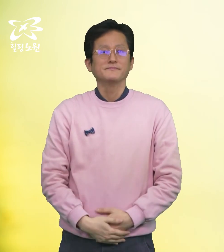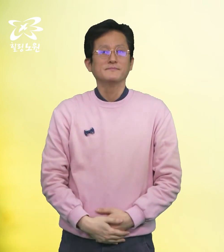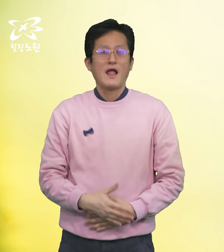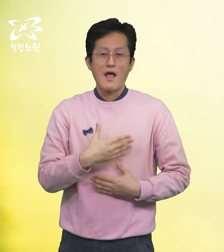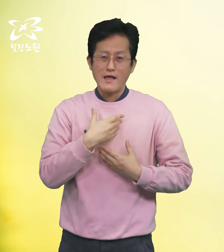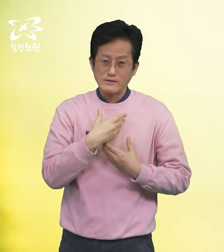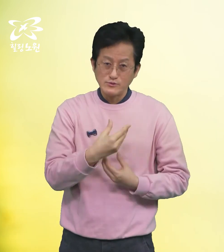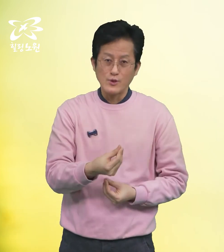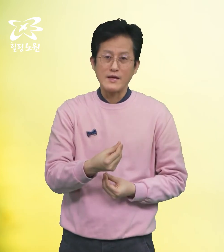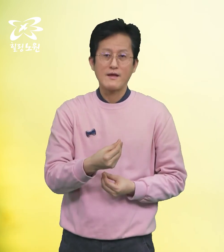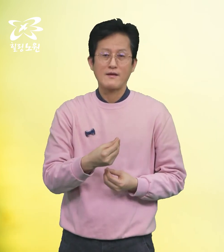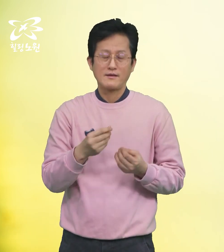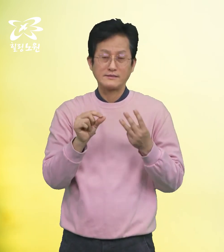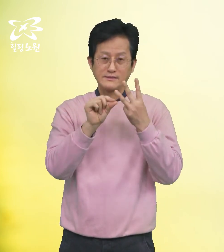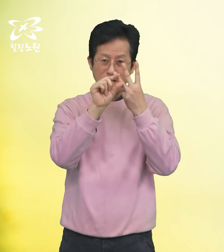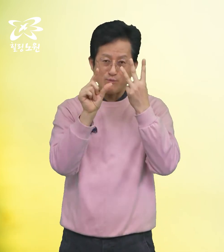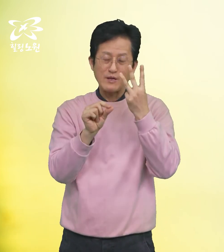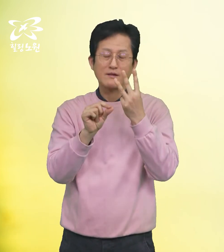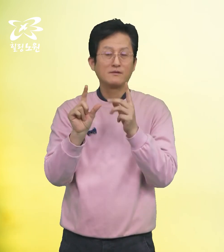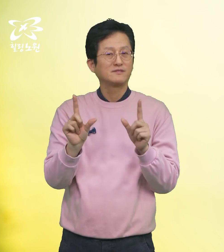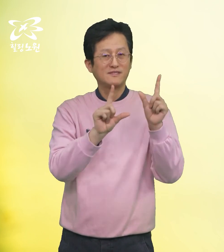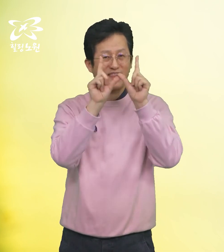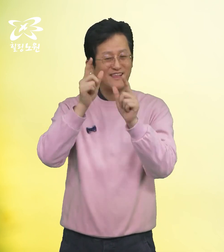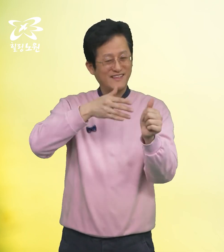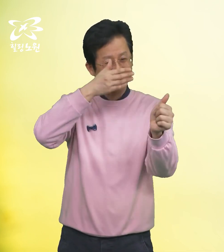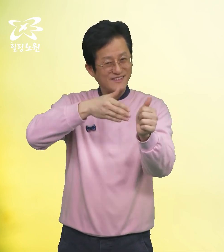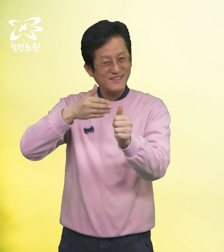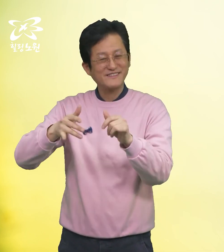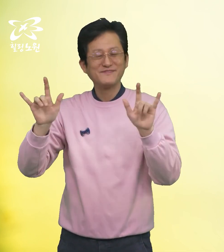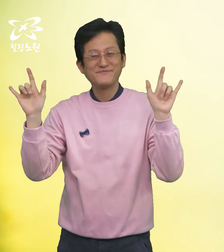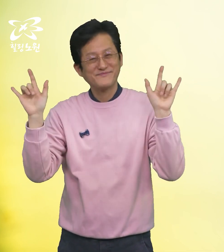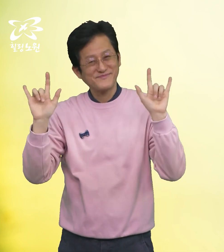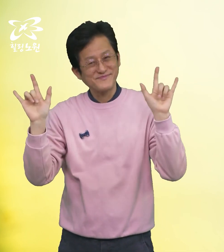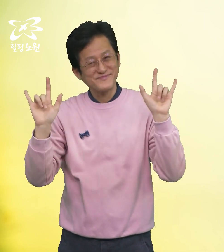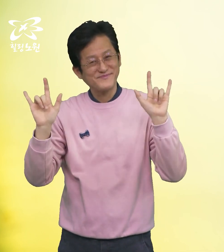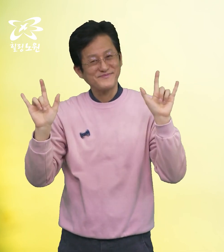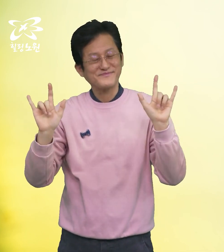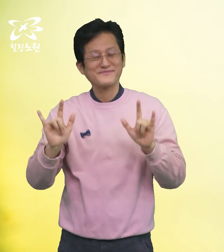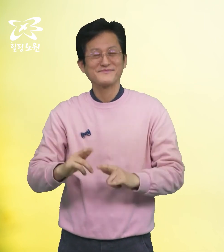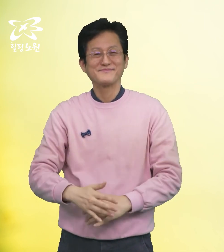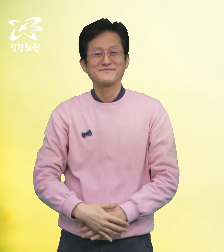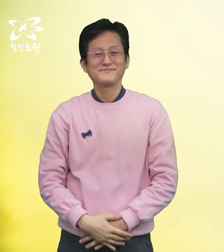안전하고 생기 가득한 3월 되세요. 영상에서 만나요! 감사합니다.